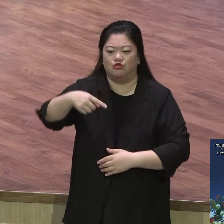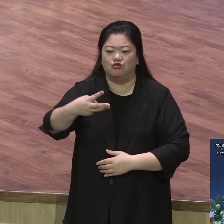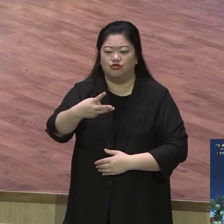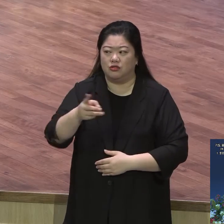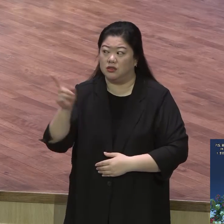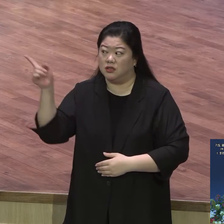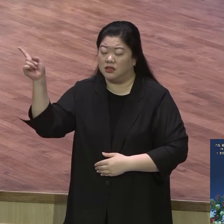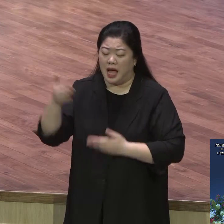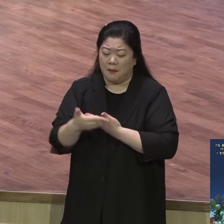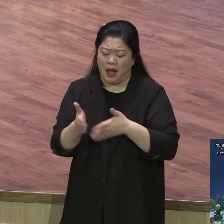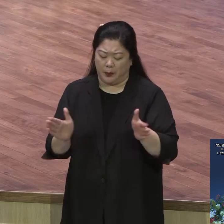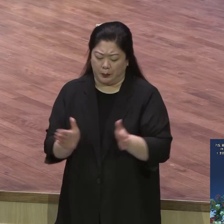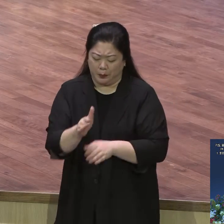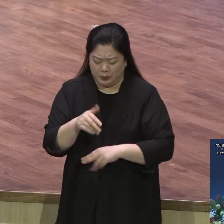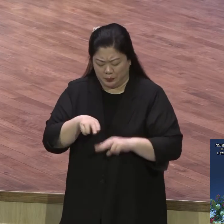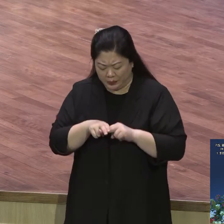자 우리 형제와 성도들